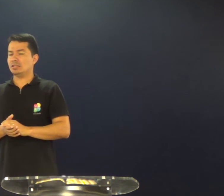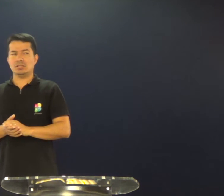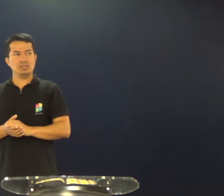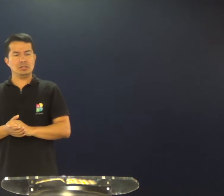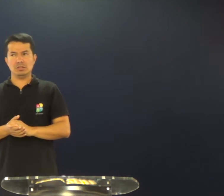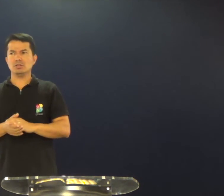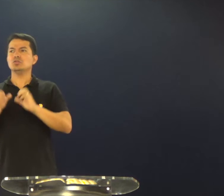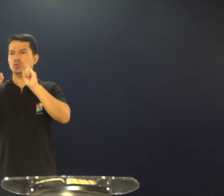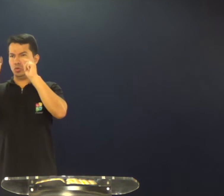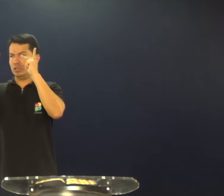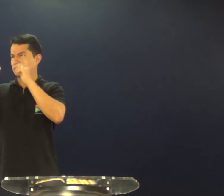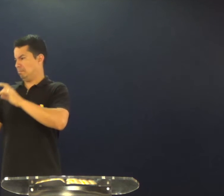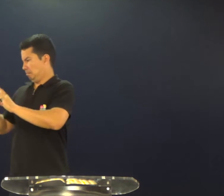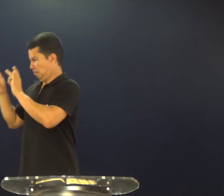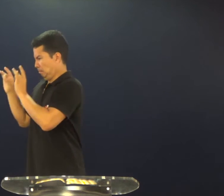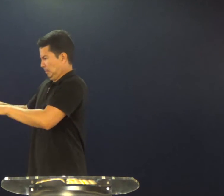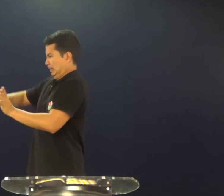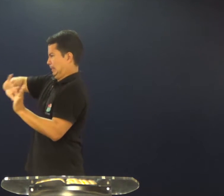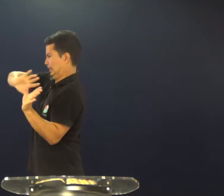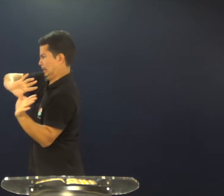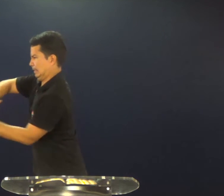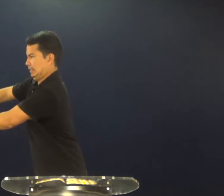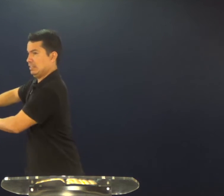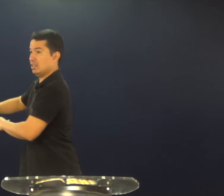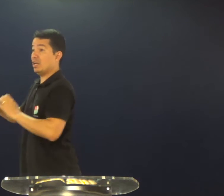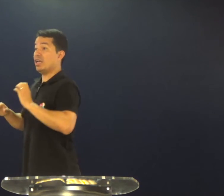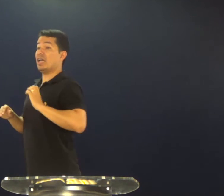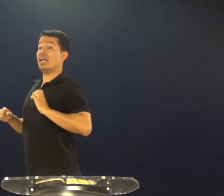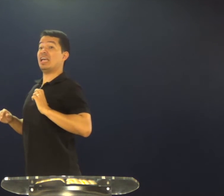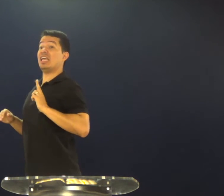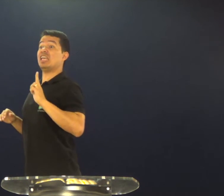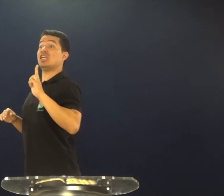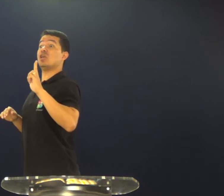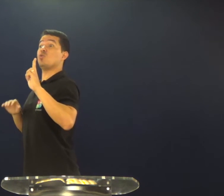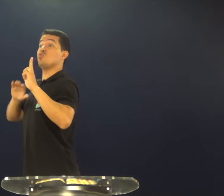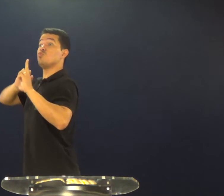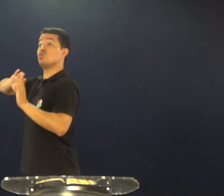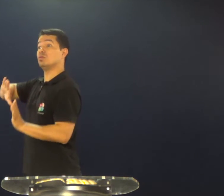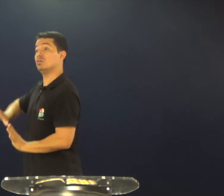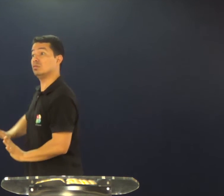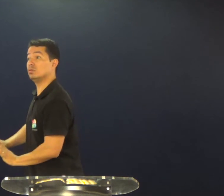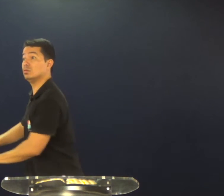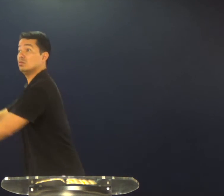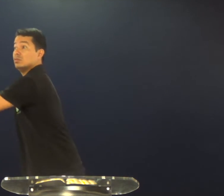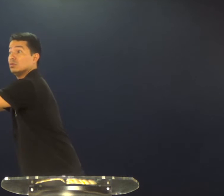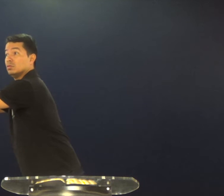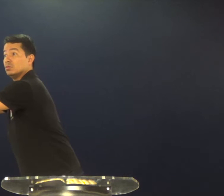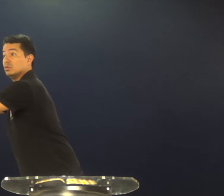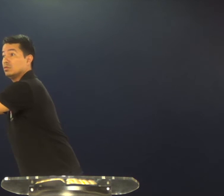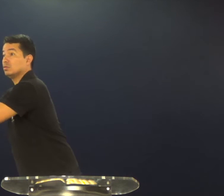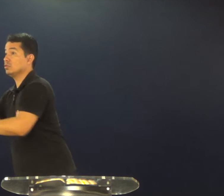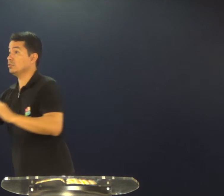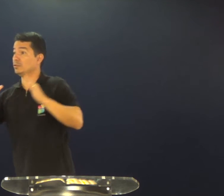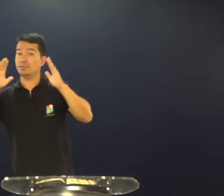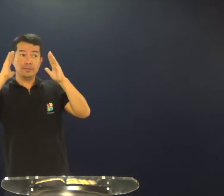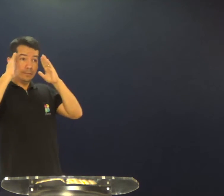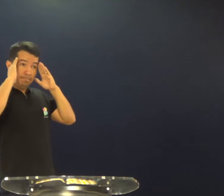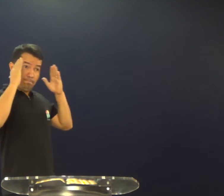discípulo? Ok, abandona tudo, o seu eu fica de lado,